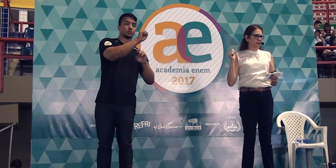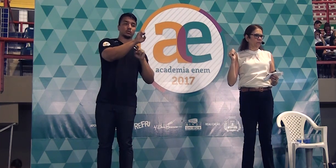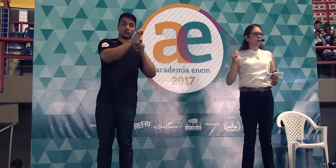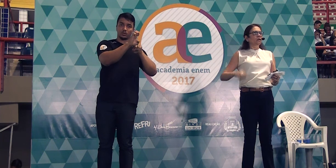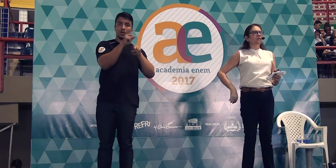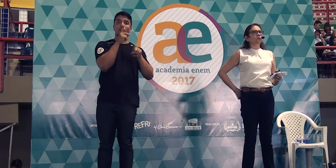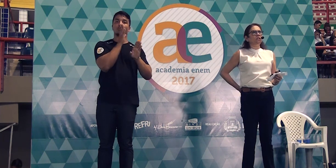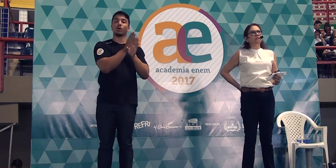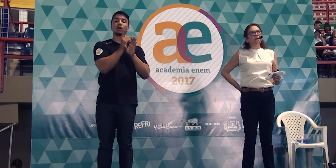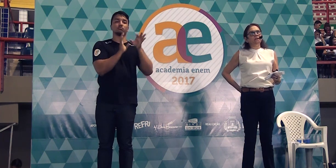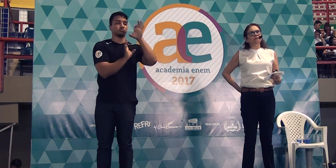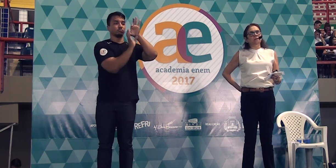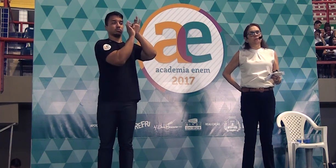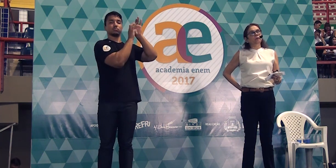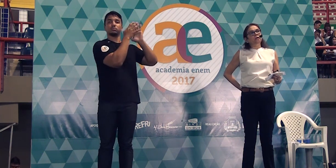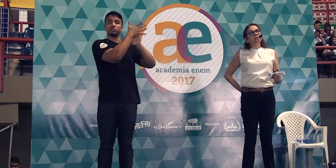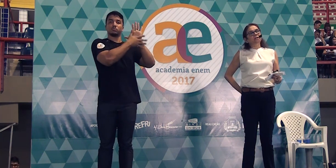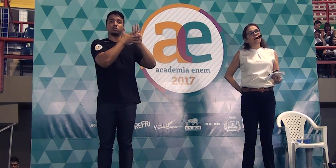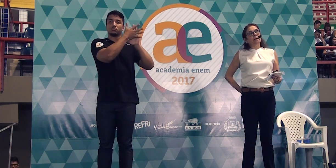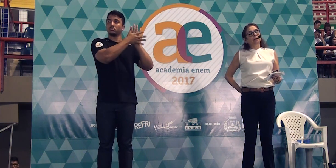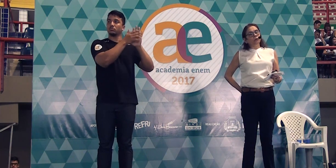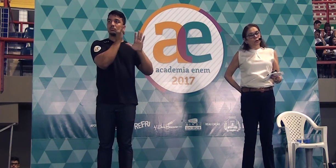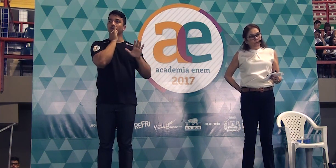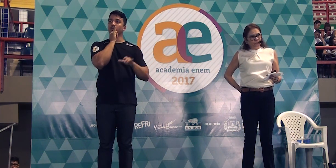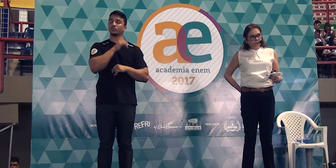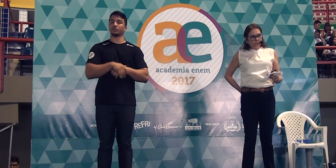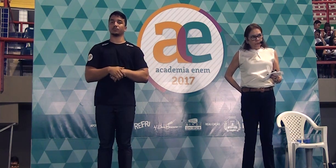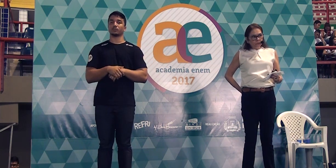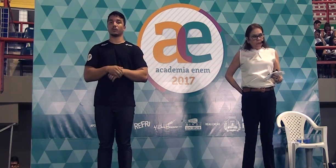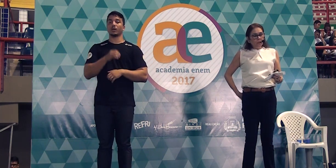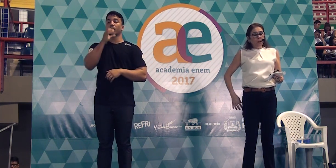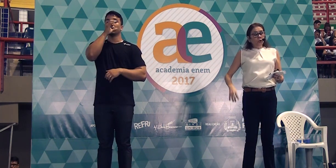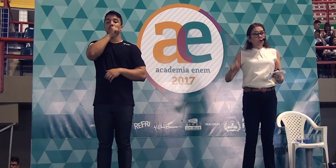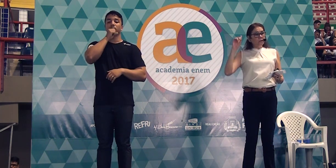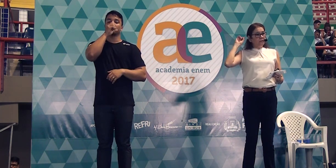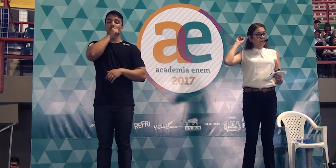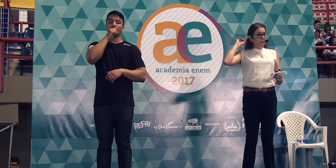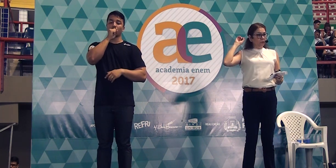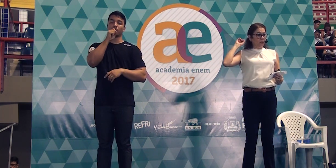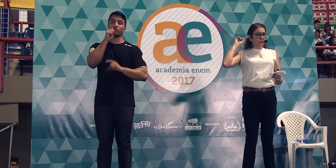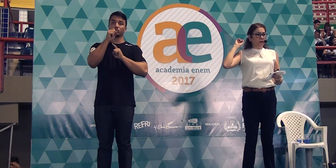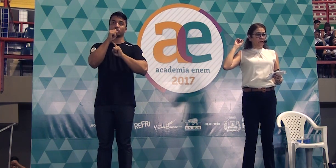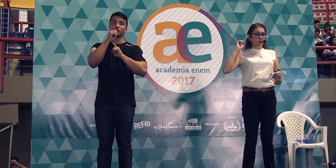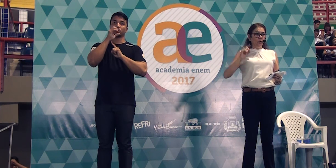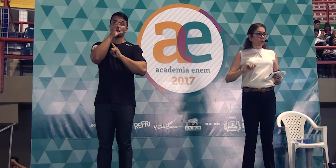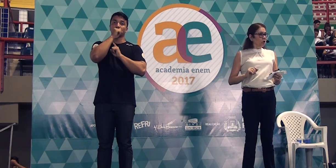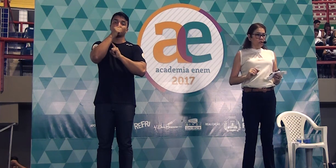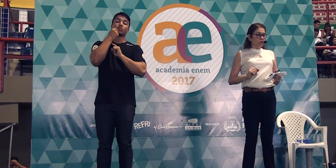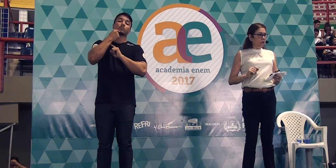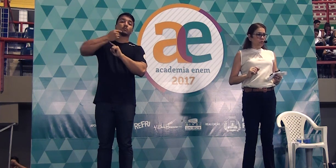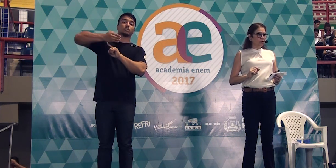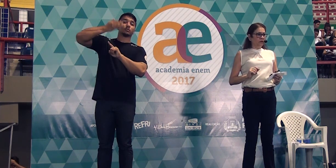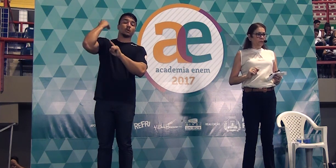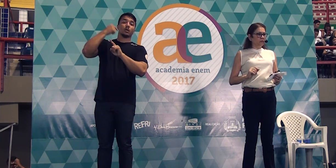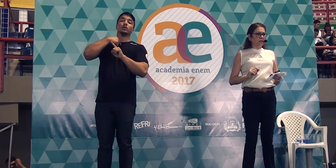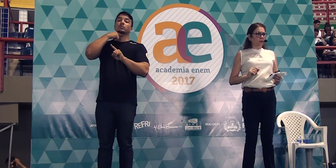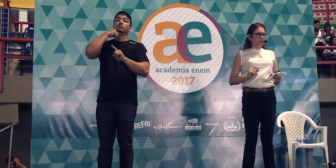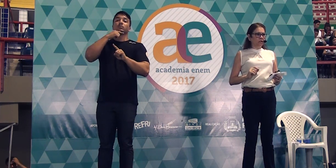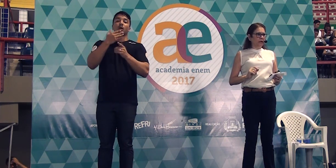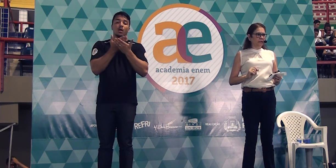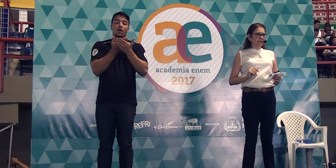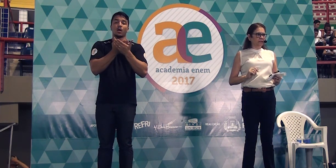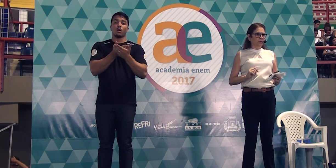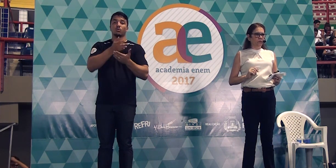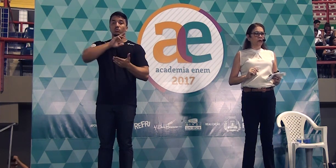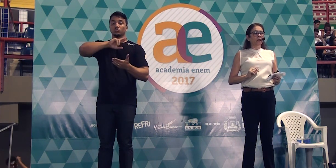já citei. Se eu dissesse assim, sábado sábado que passou nós não tivemos